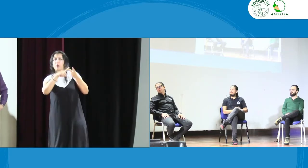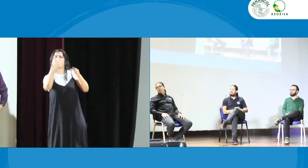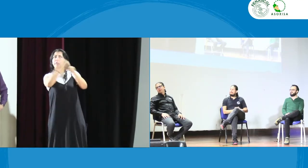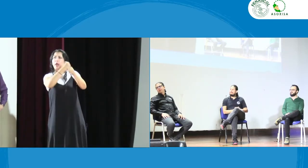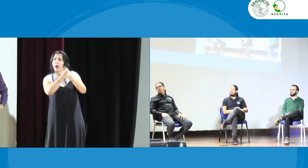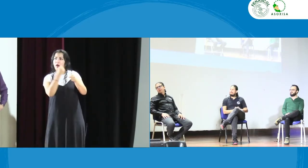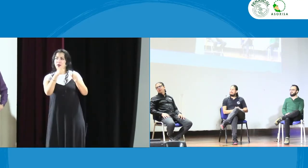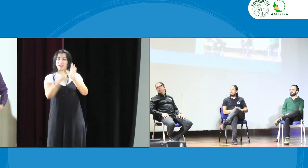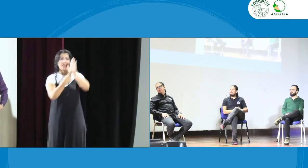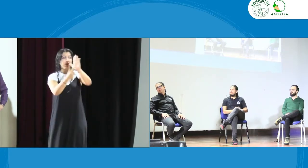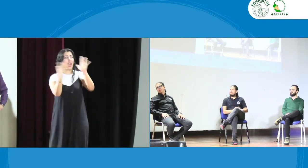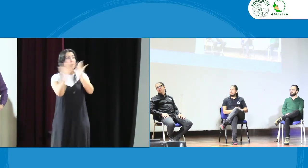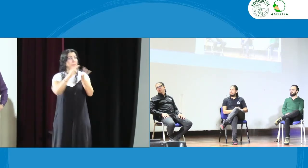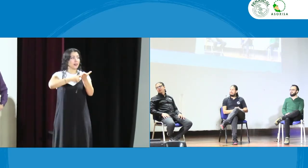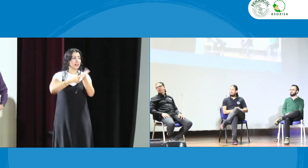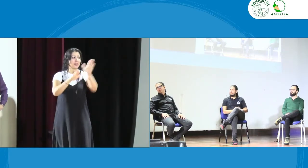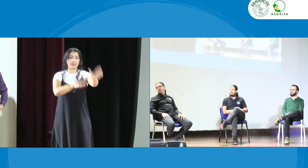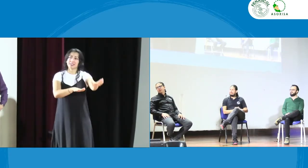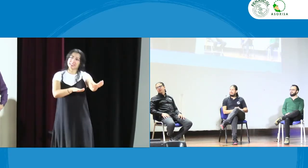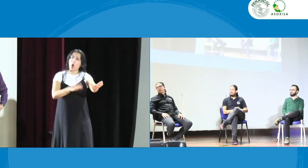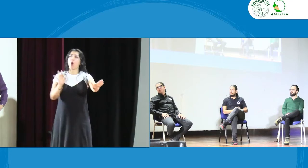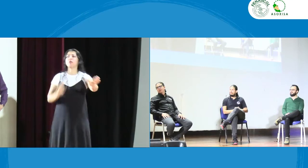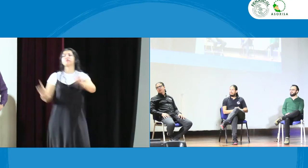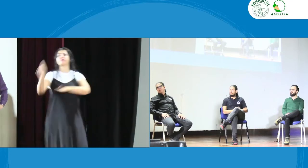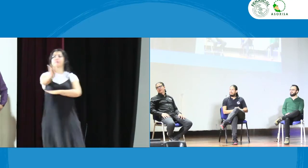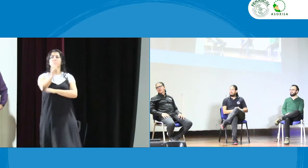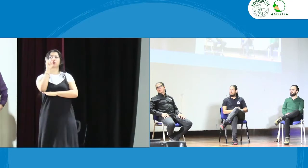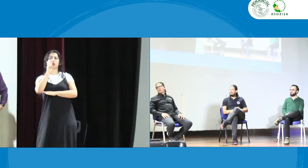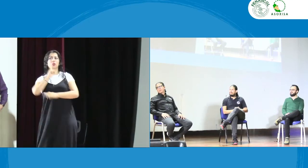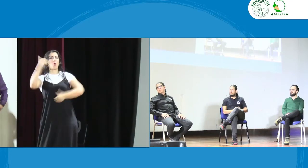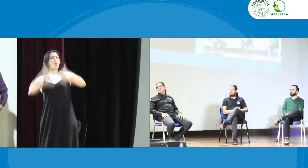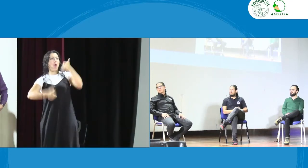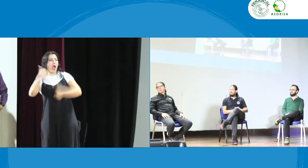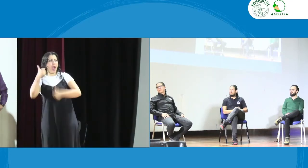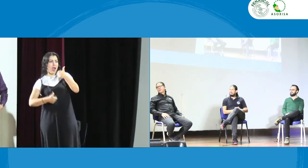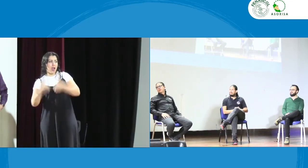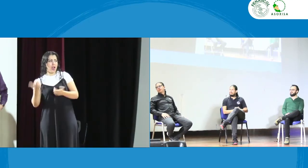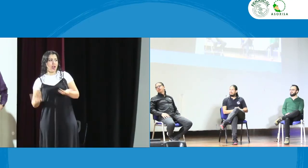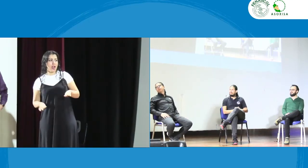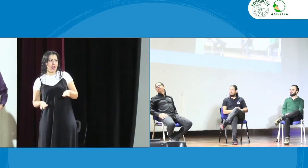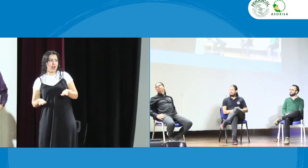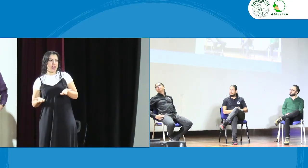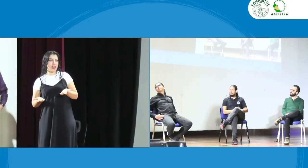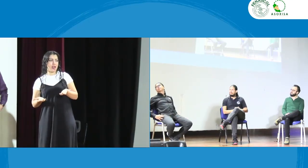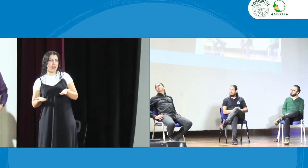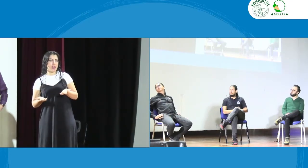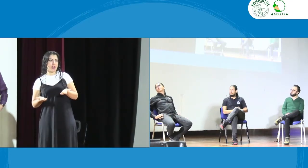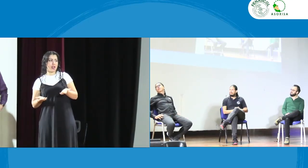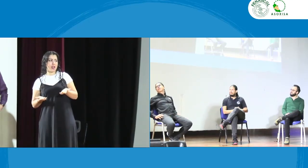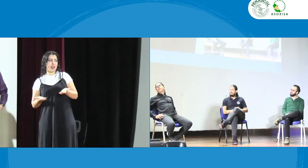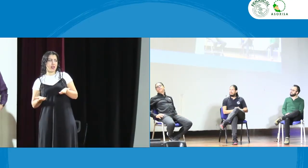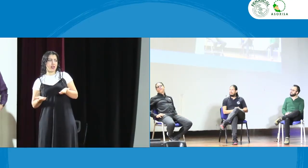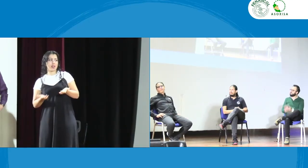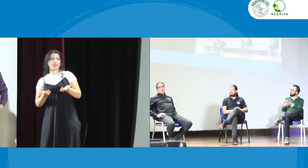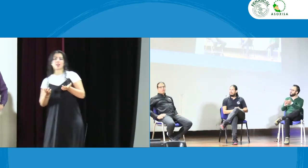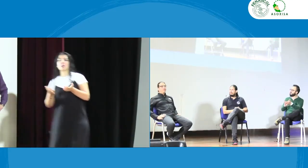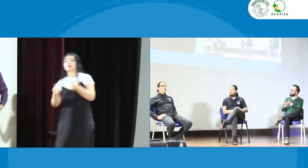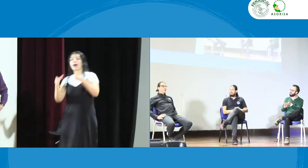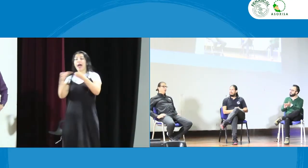presidencia de mire pasa esto todo el tema de ARL no entiendo cuál quién tiene que representar esto